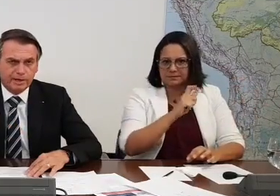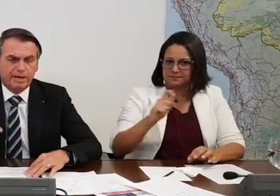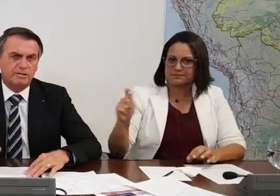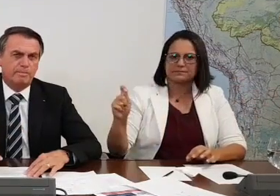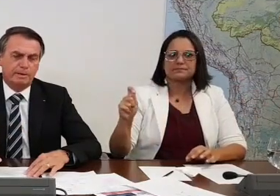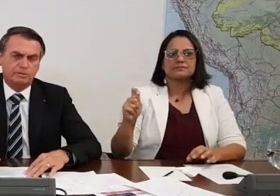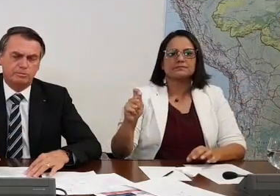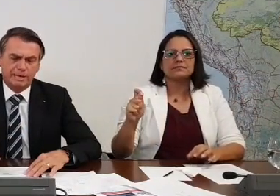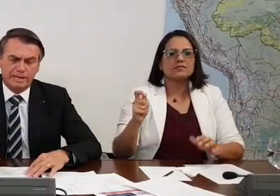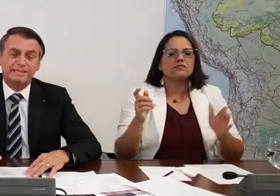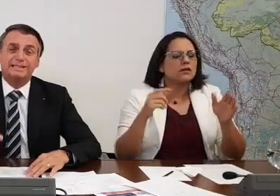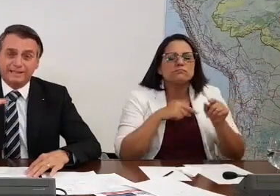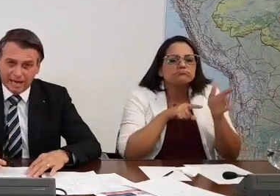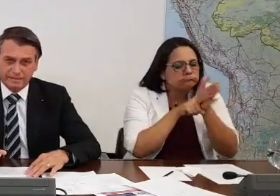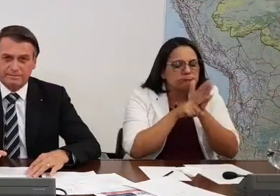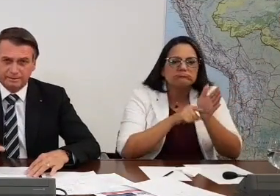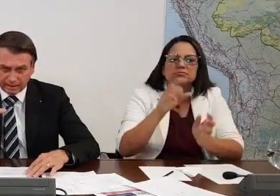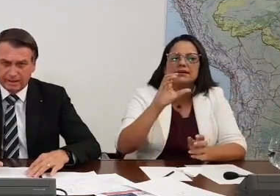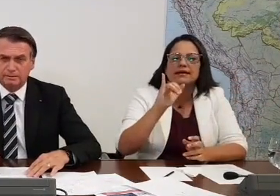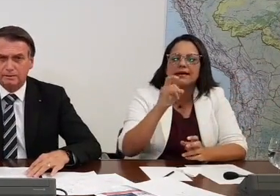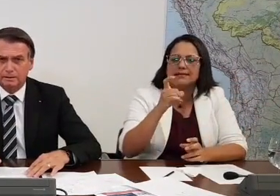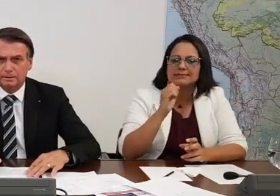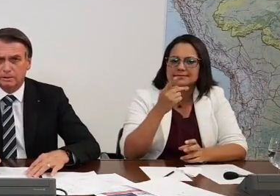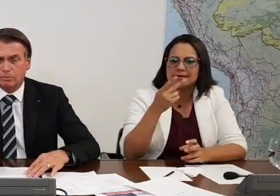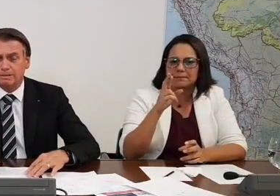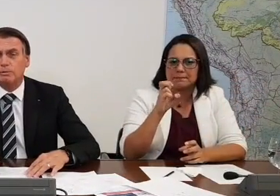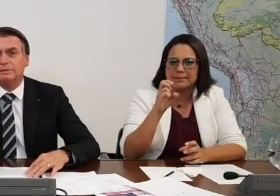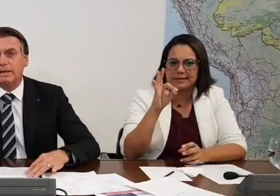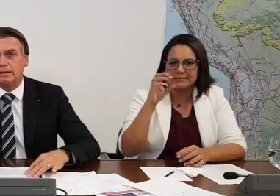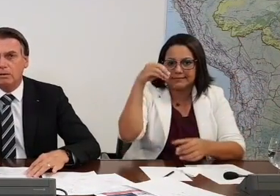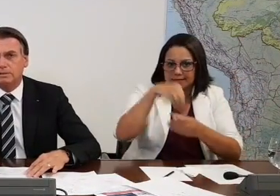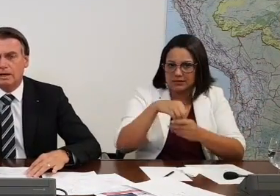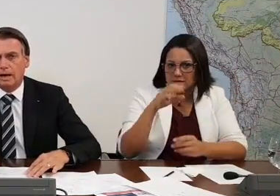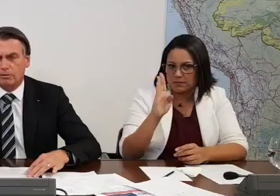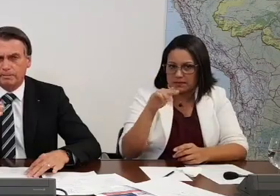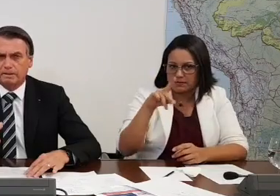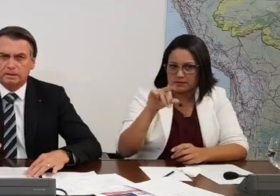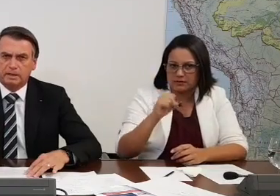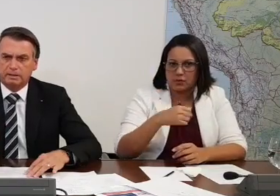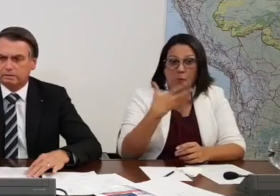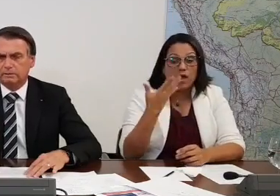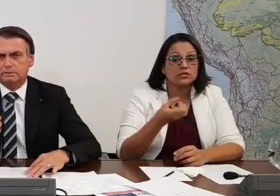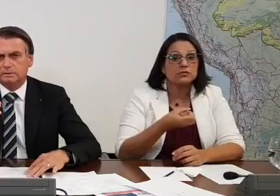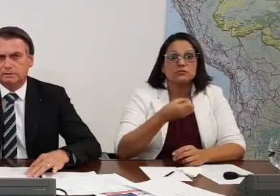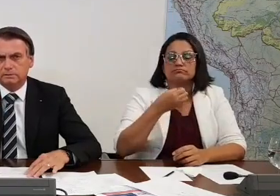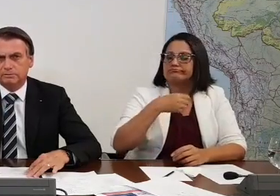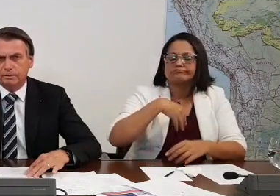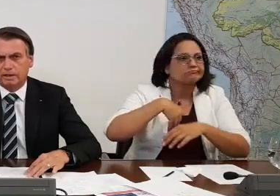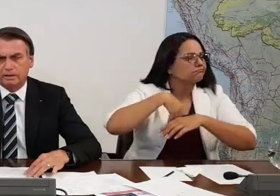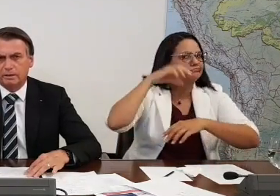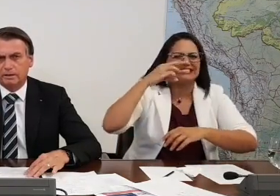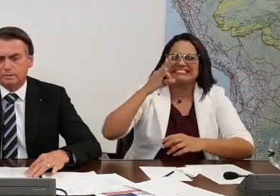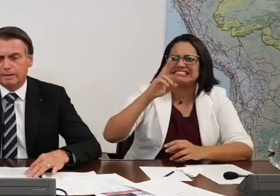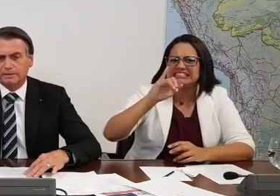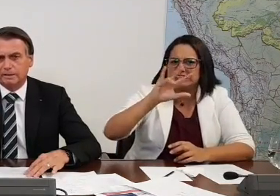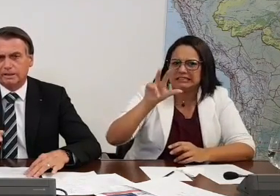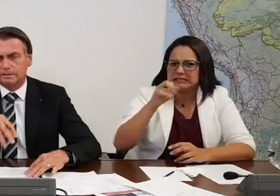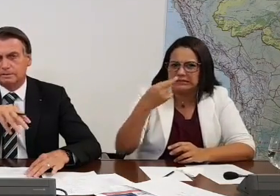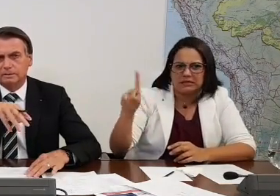abre toda a caixa preta do BNDES, que tem quase meio trilhão de reais. O PT envia